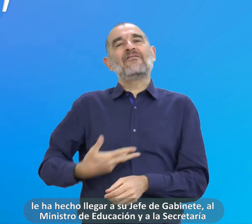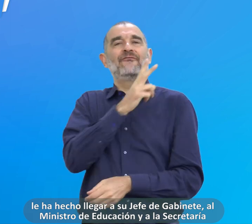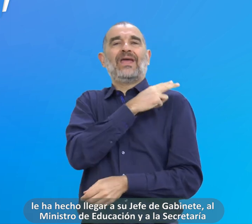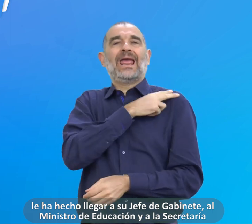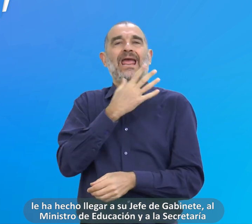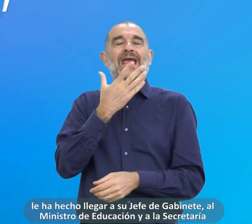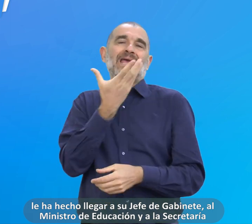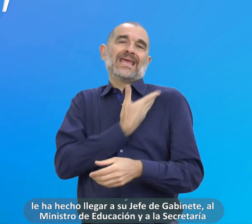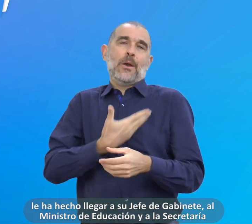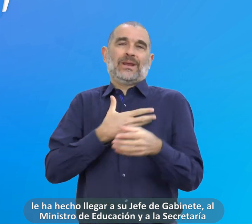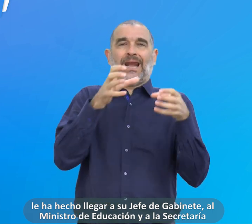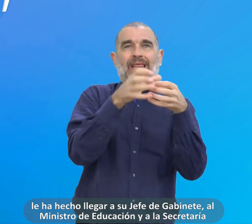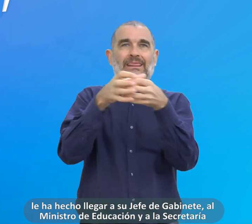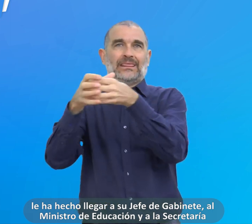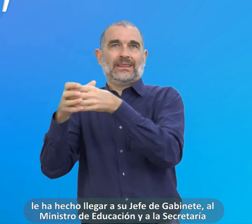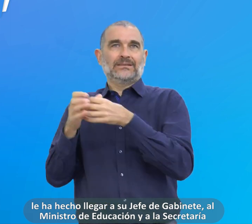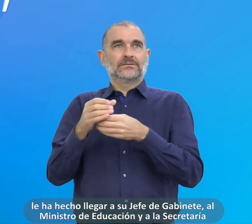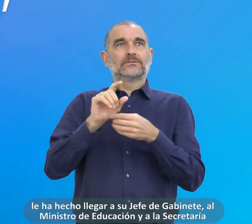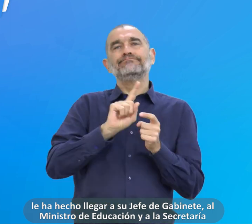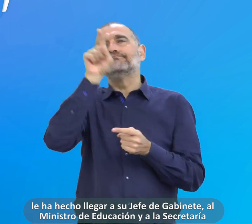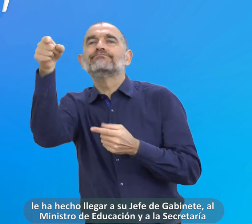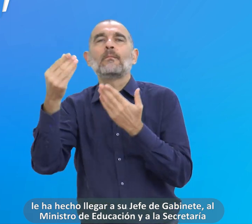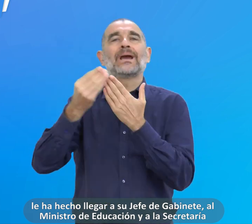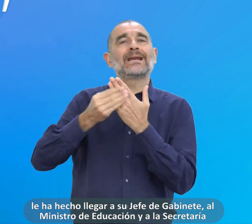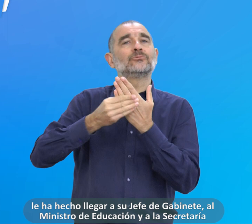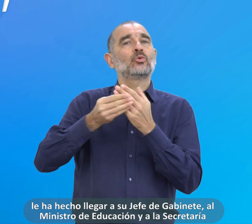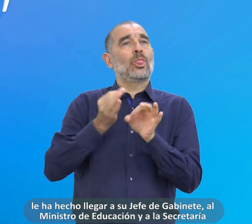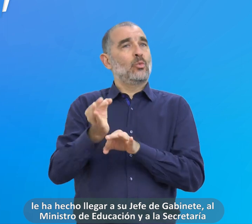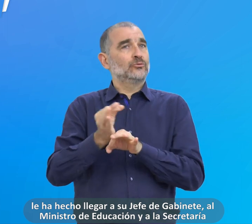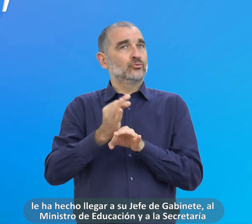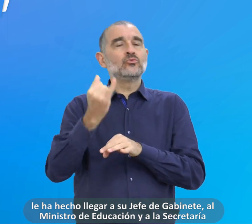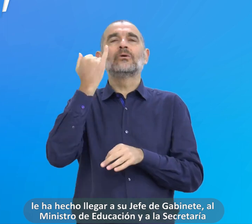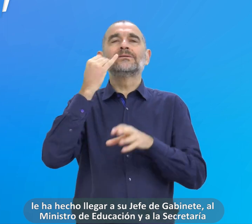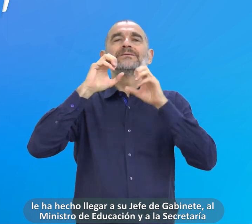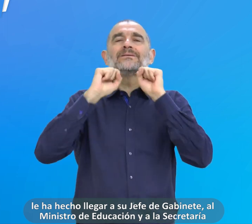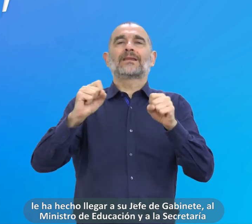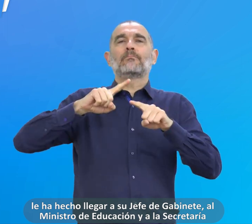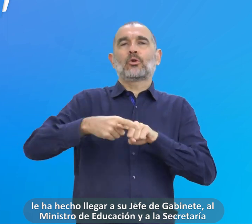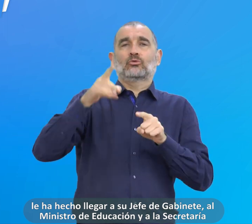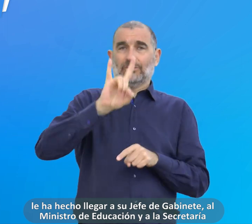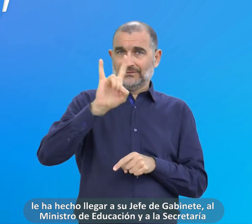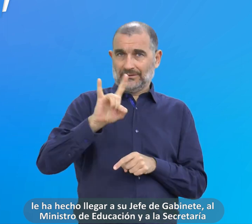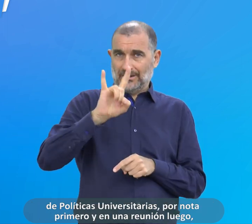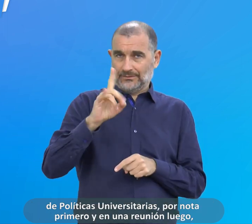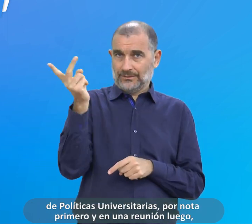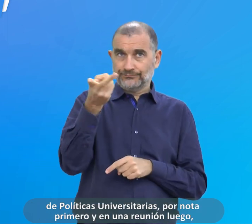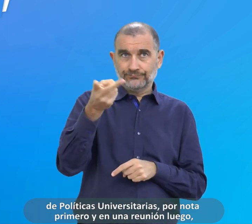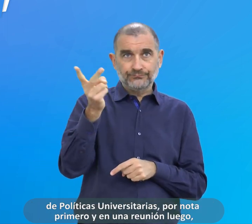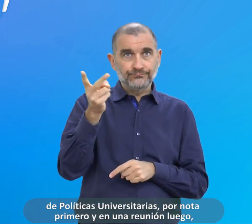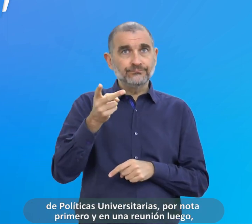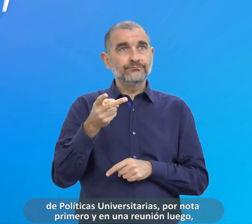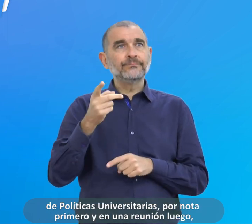de gabinete al ministro de Educación y a la Secretaría de Políticas